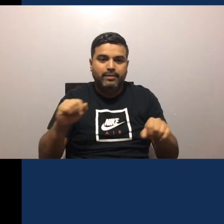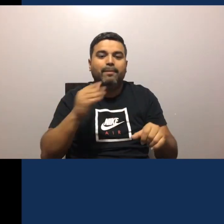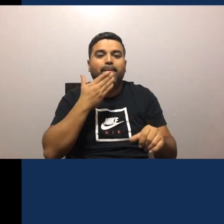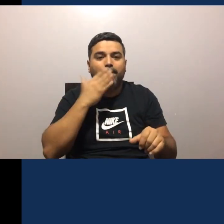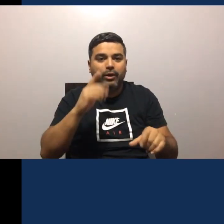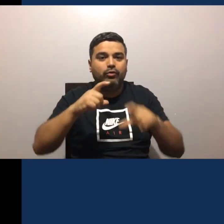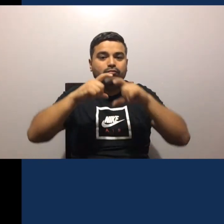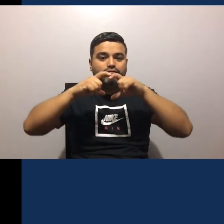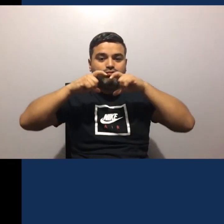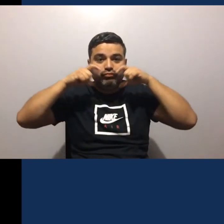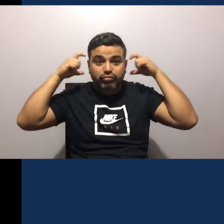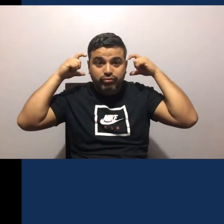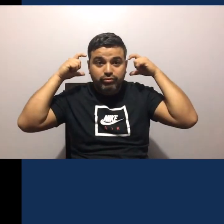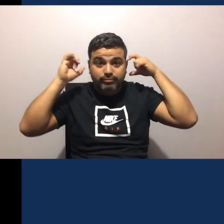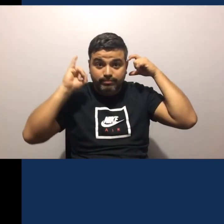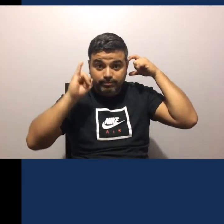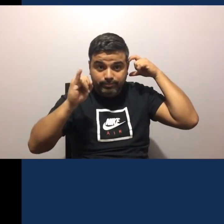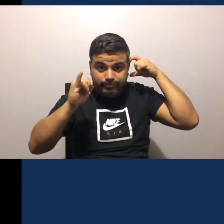mascarillas